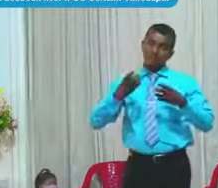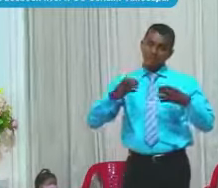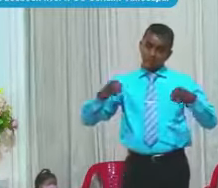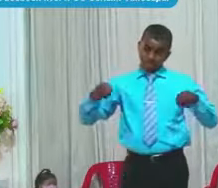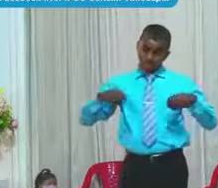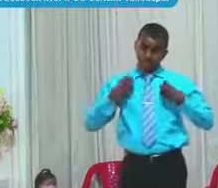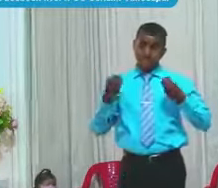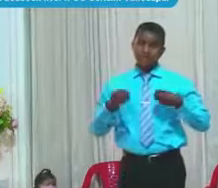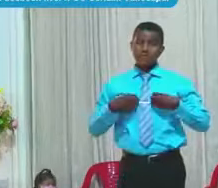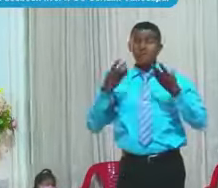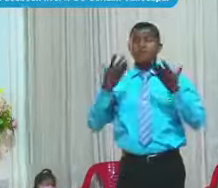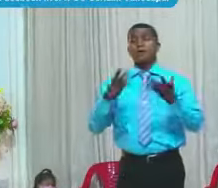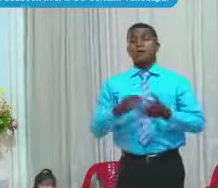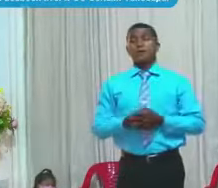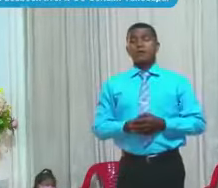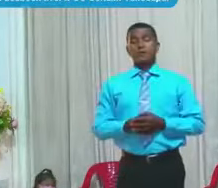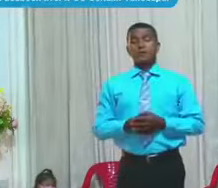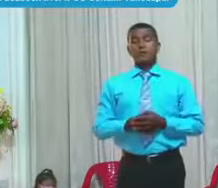Y que viva Bien